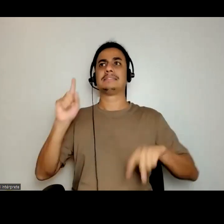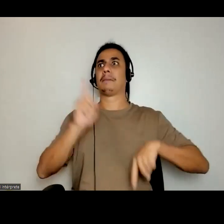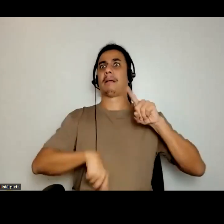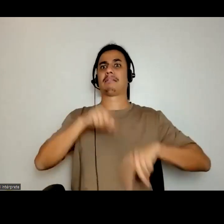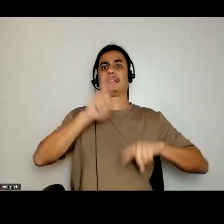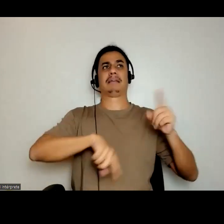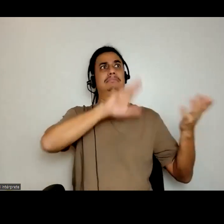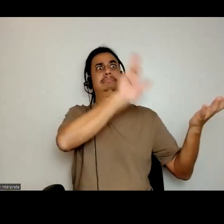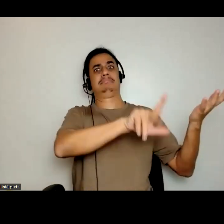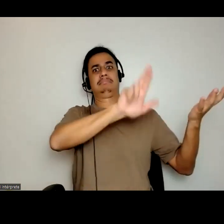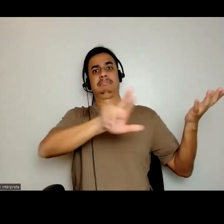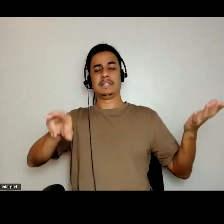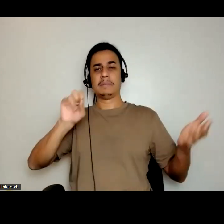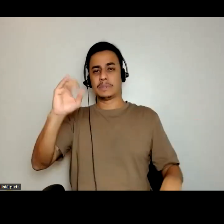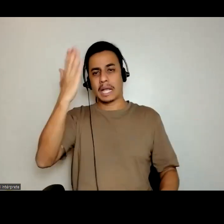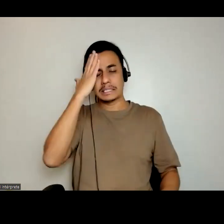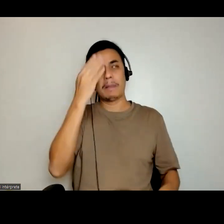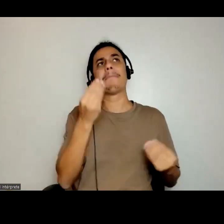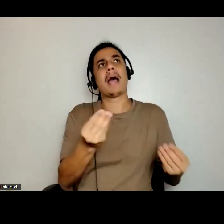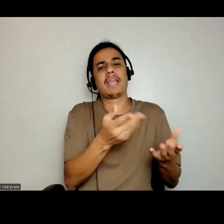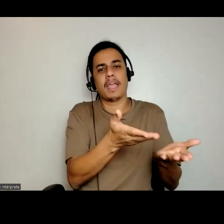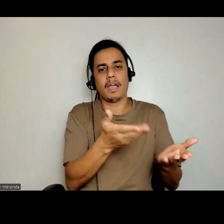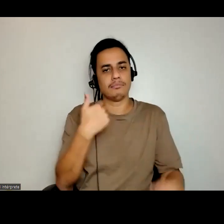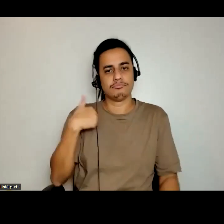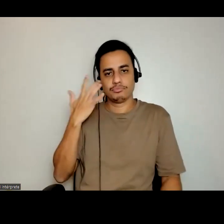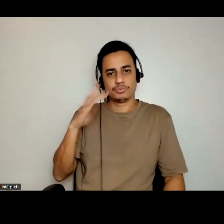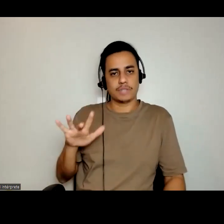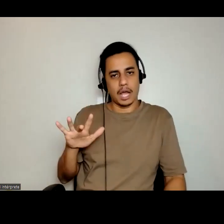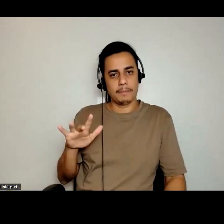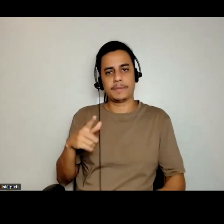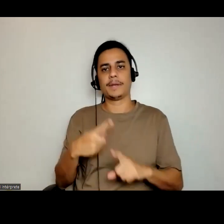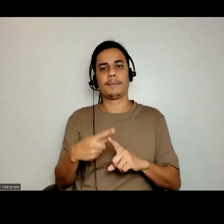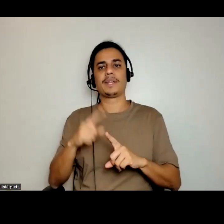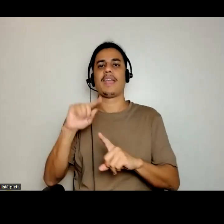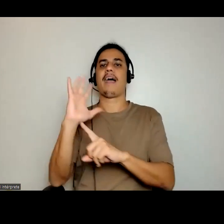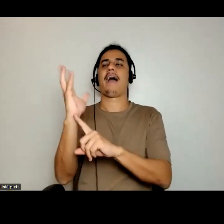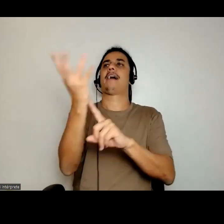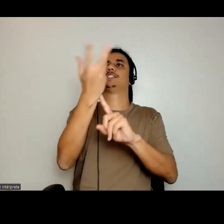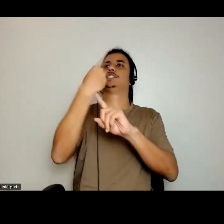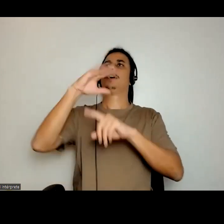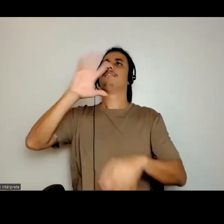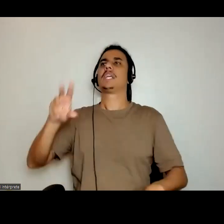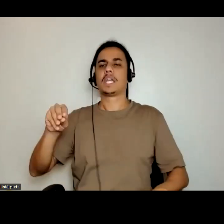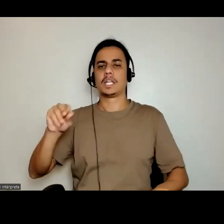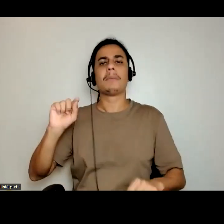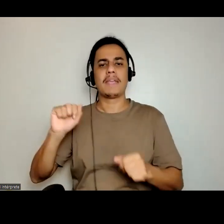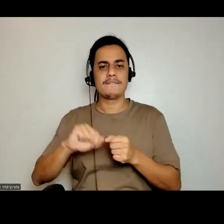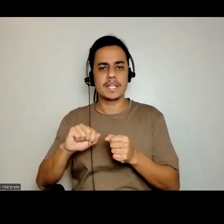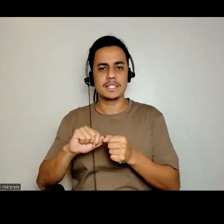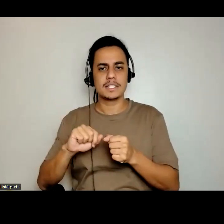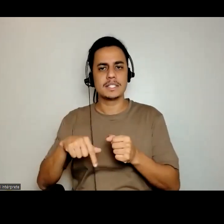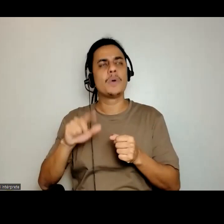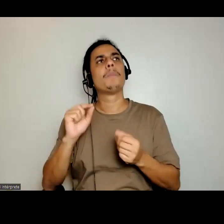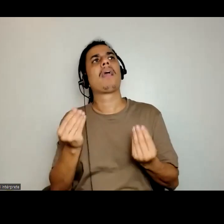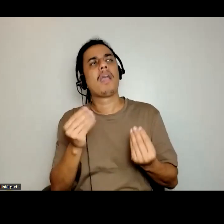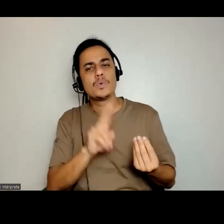que se eu quiser saber para que serve aquilo eu não sei. Por quê? É a arte africana, quem fez, para que serve, em que